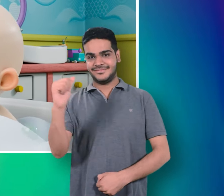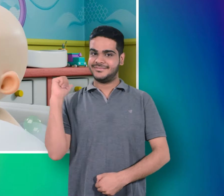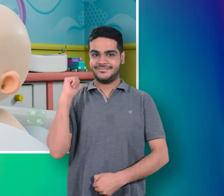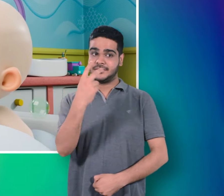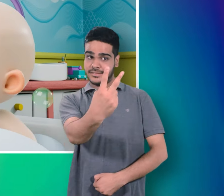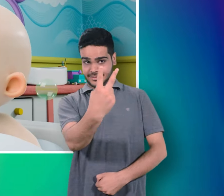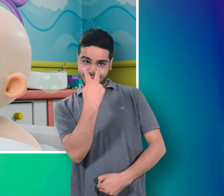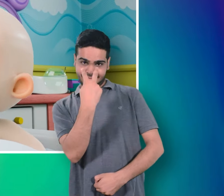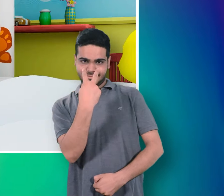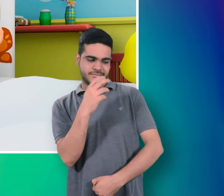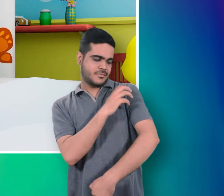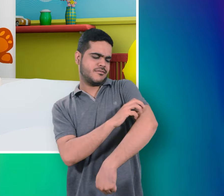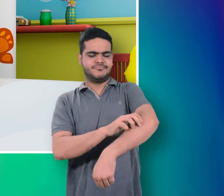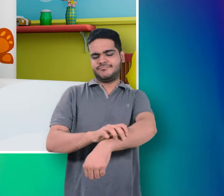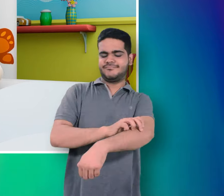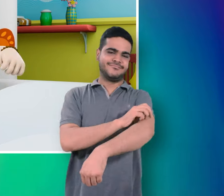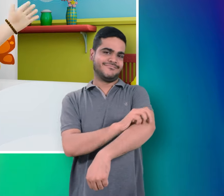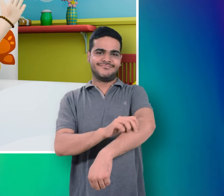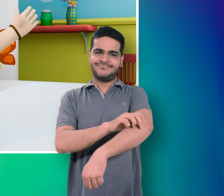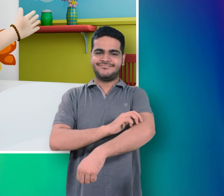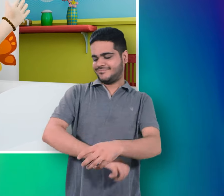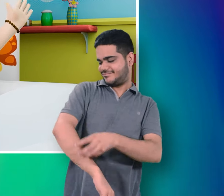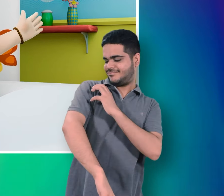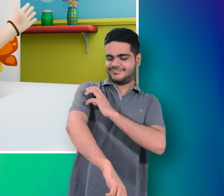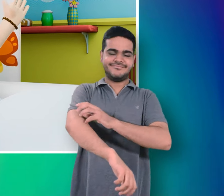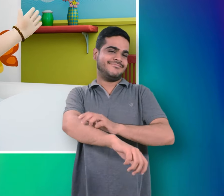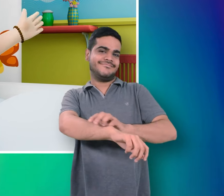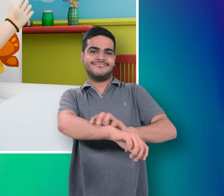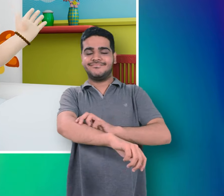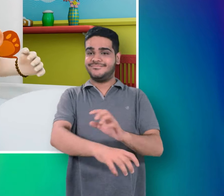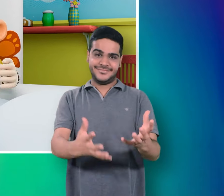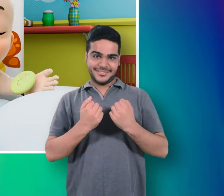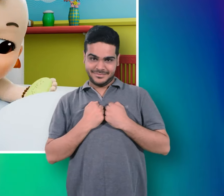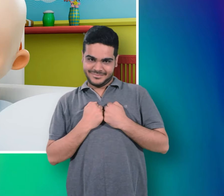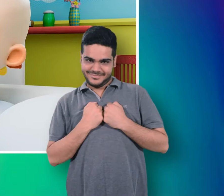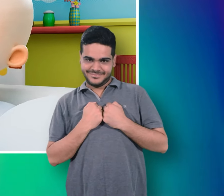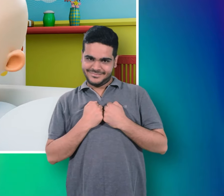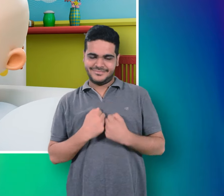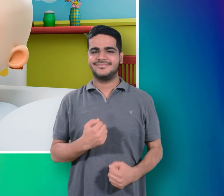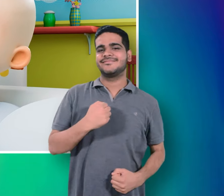मैं साबुन भी लगा रहा हूँ मैं